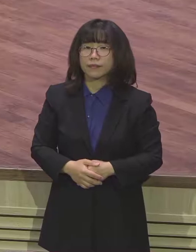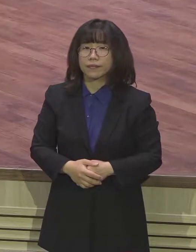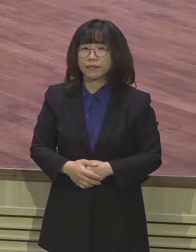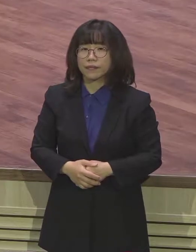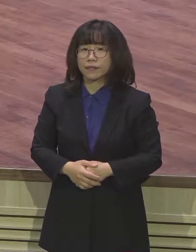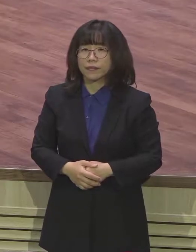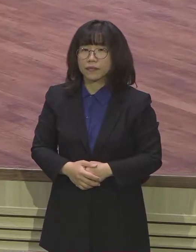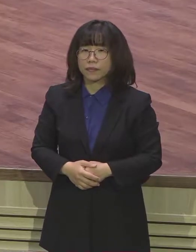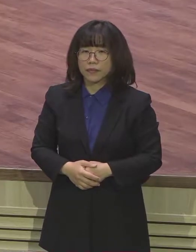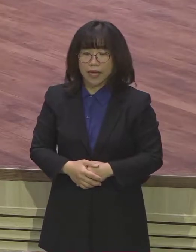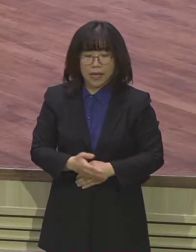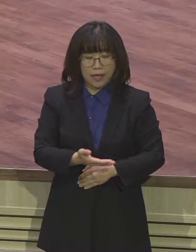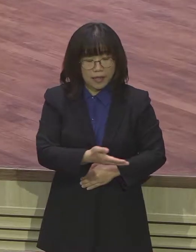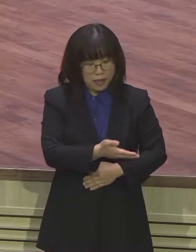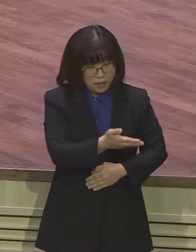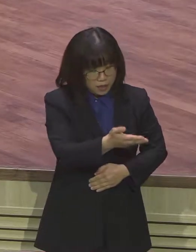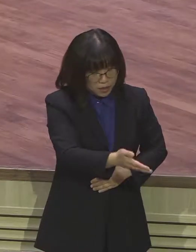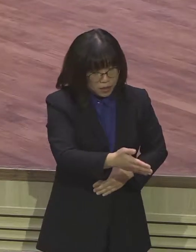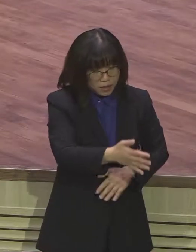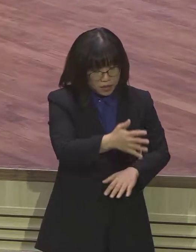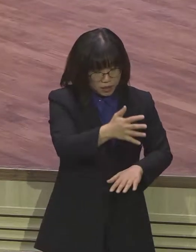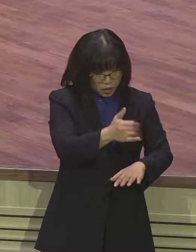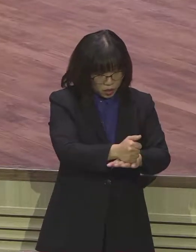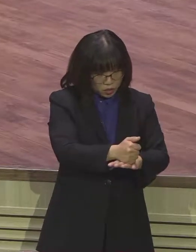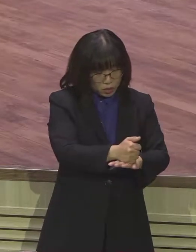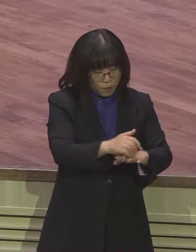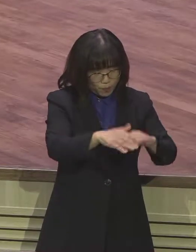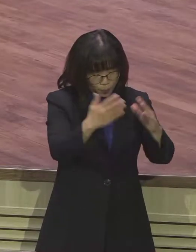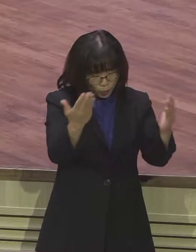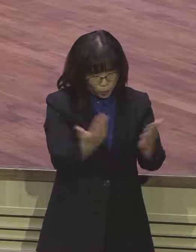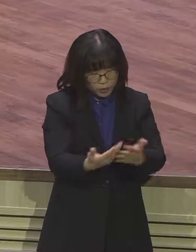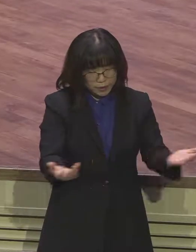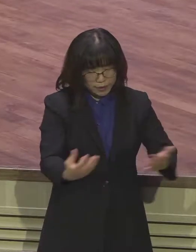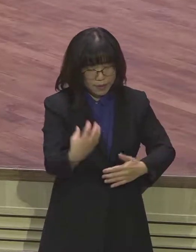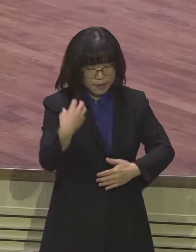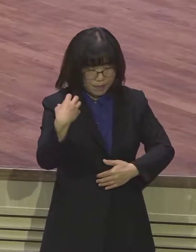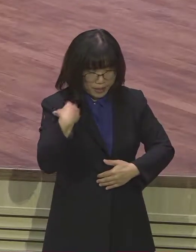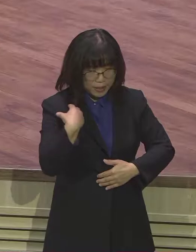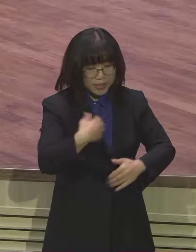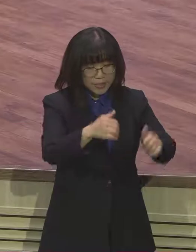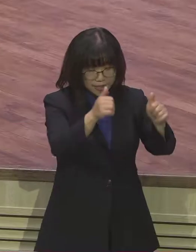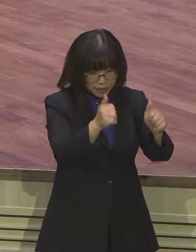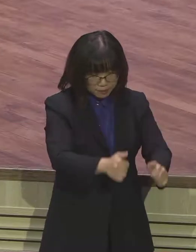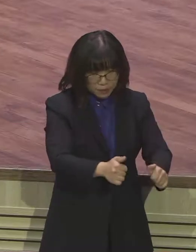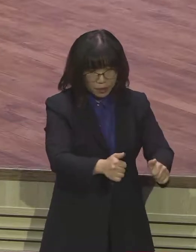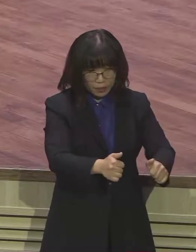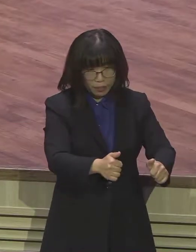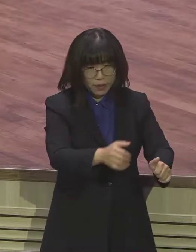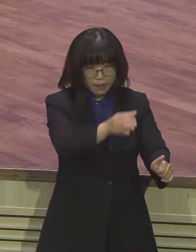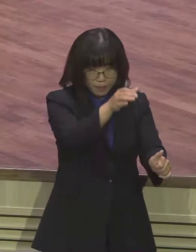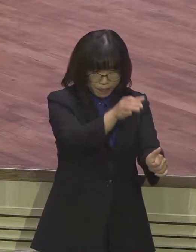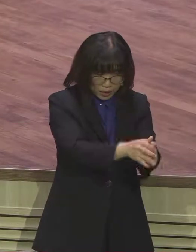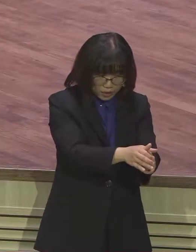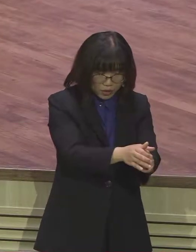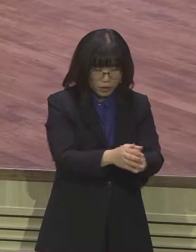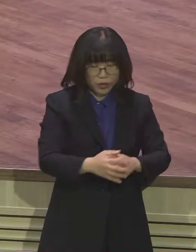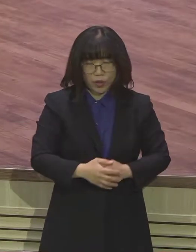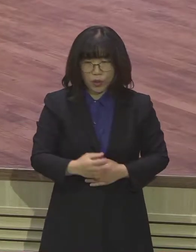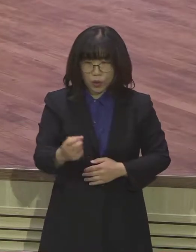뽑고 파괴하고 파멸하며 넘어뜨리는 심판의 사욕도 너가 할 것이고 다시 한 번 건설하고